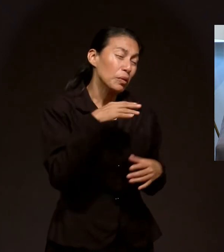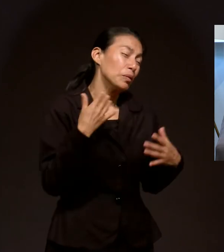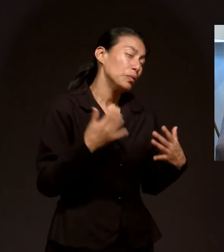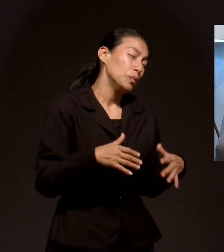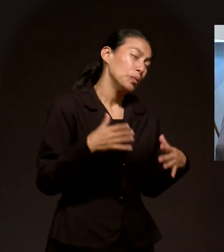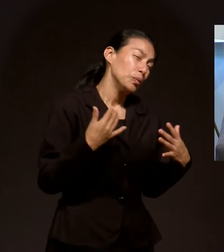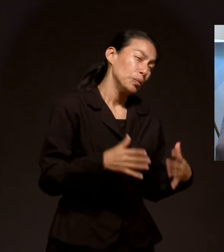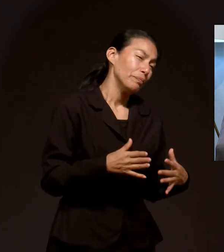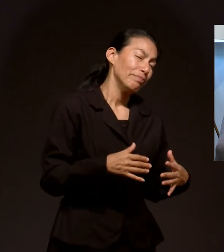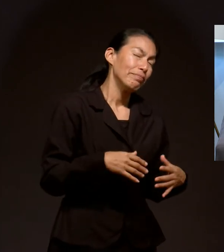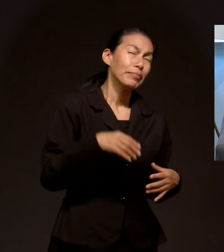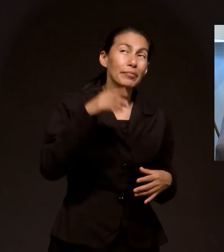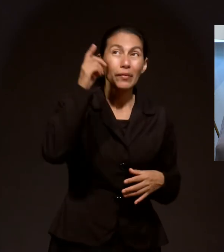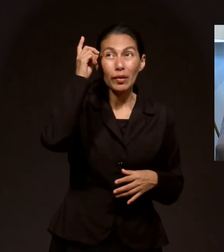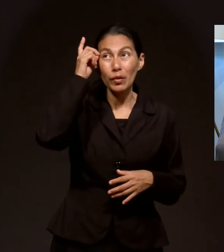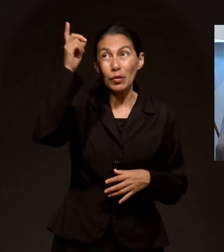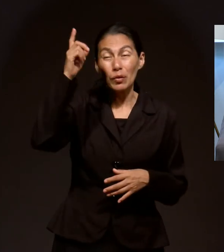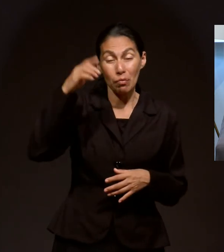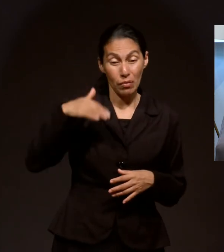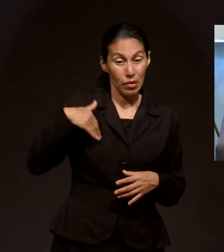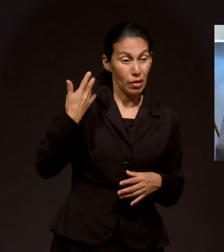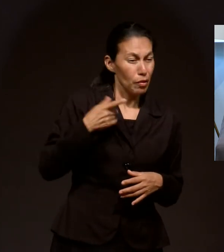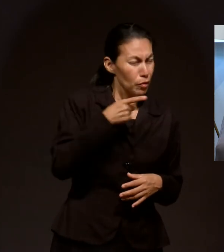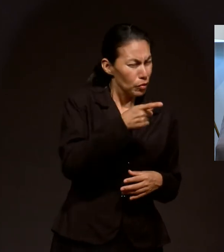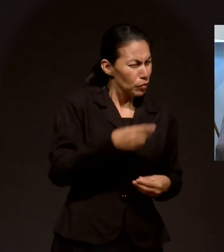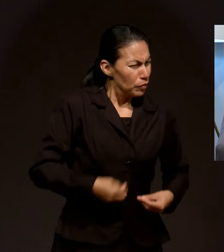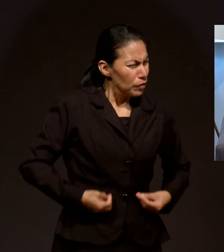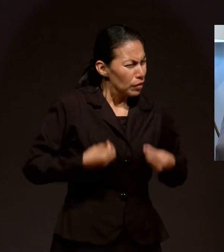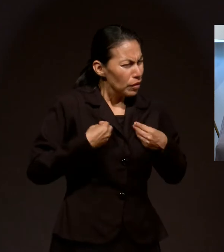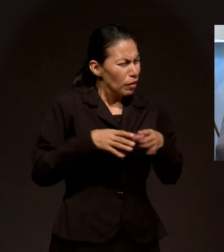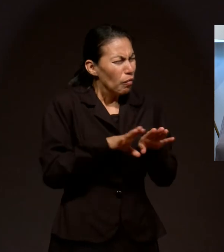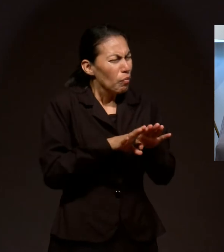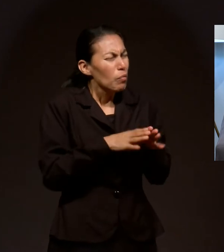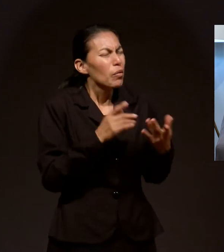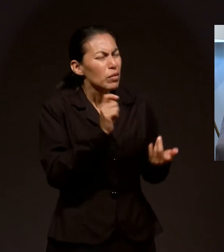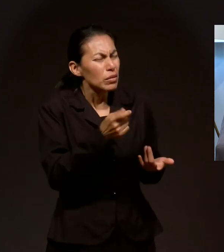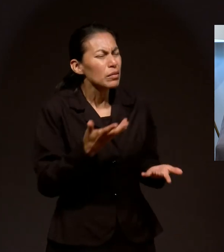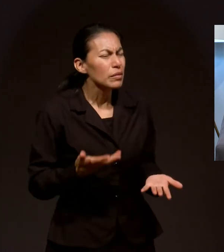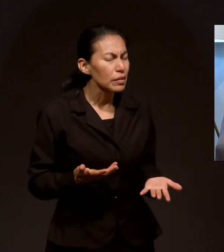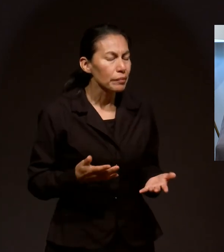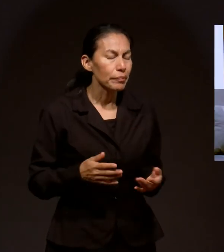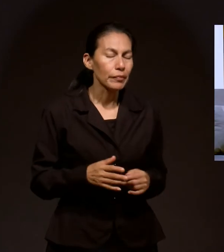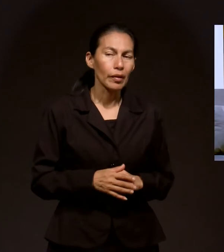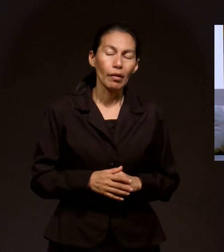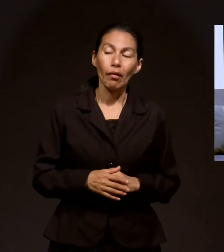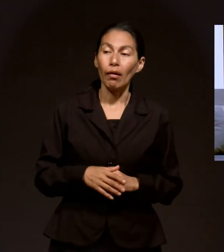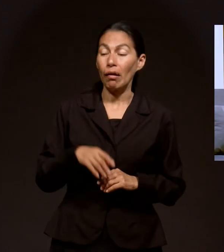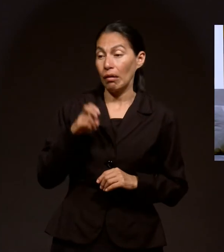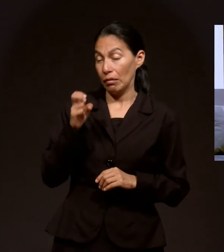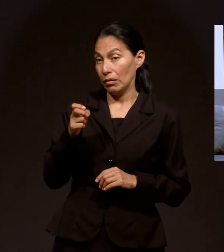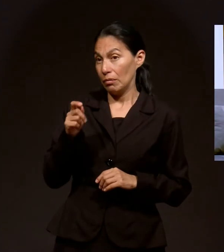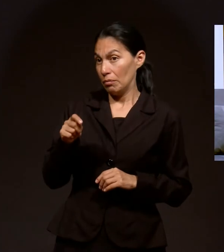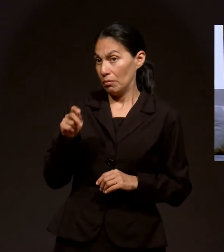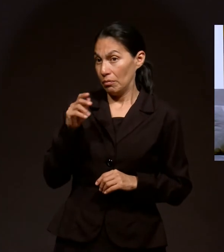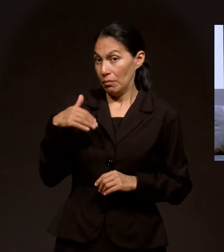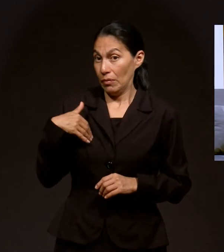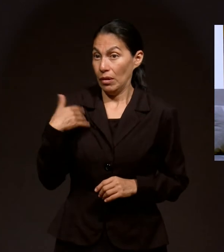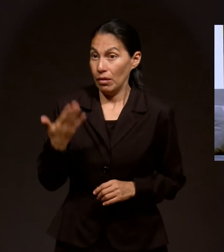padre. Y Dios hizo un milagro en tu vida. ¿Cómo fue ese milagro? Wow, ese milagro.